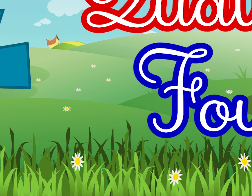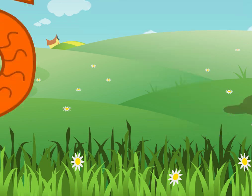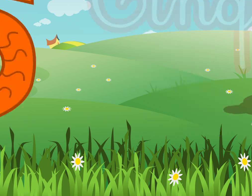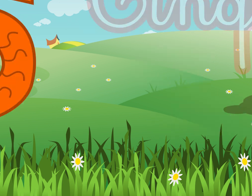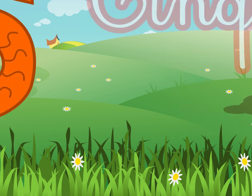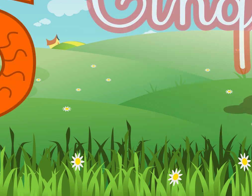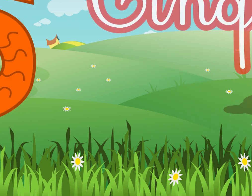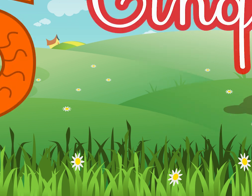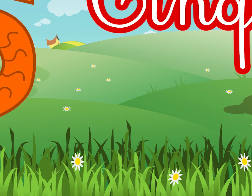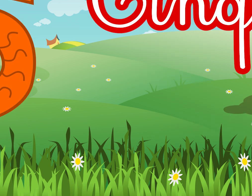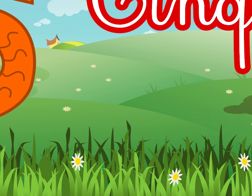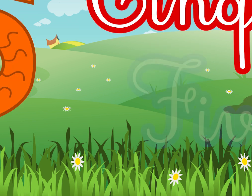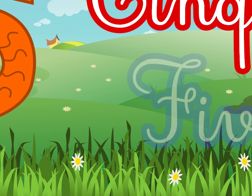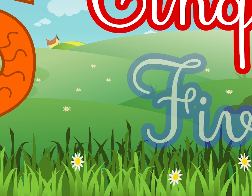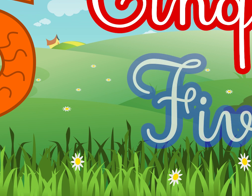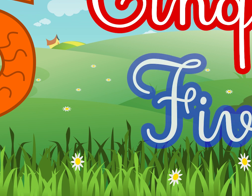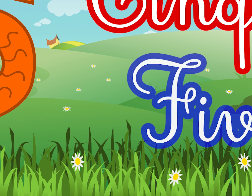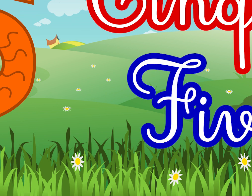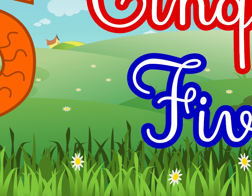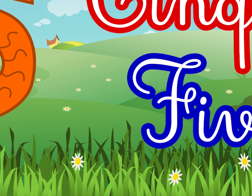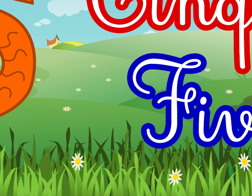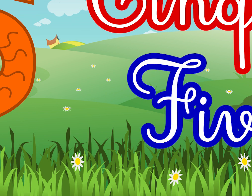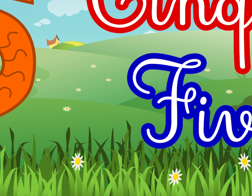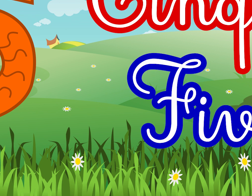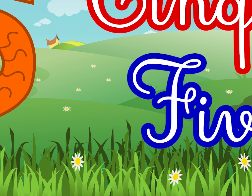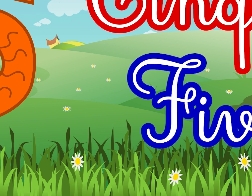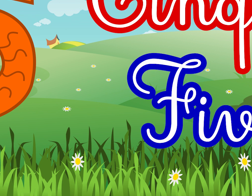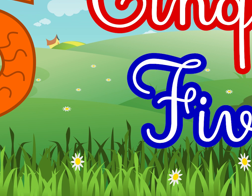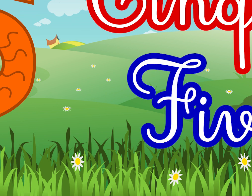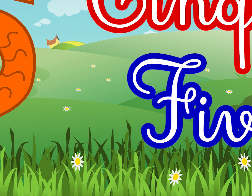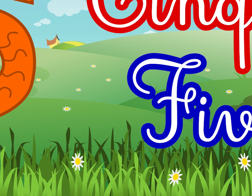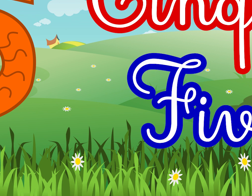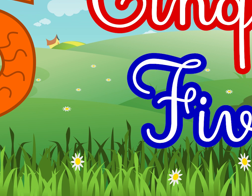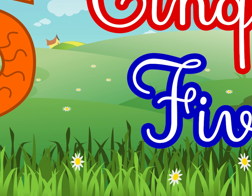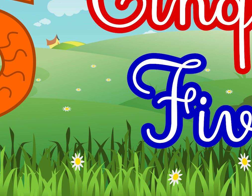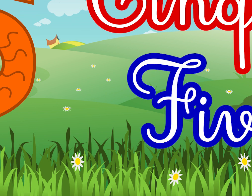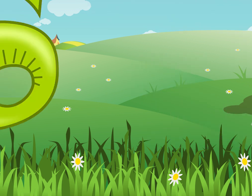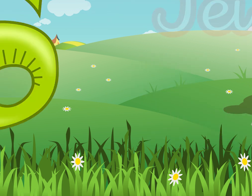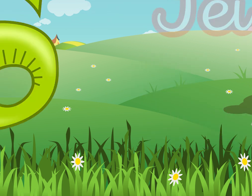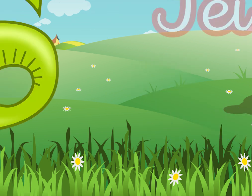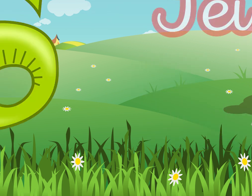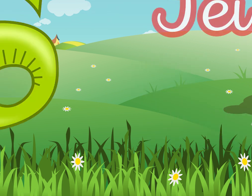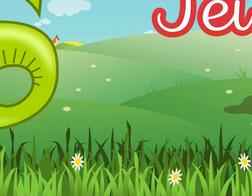cinque, five, sei,